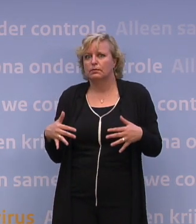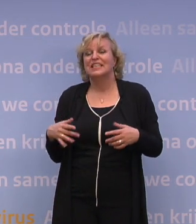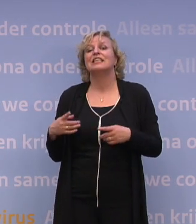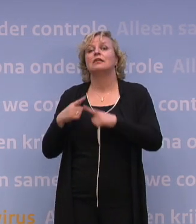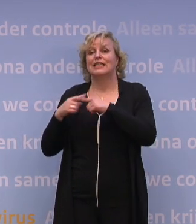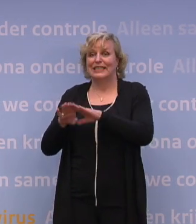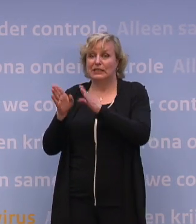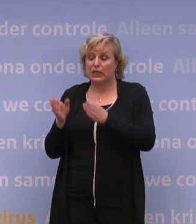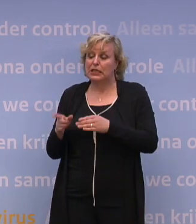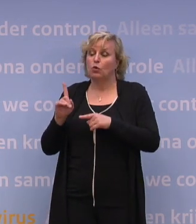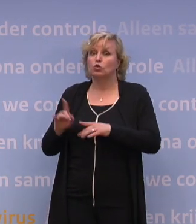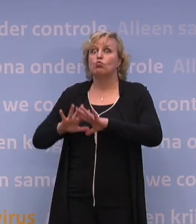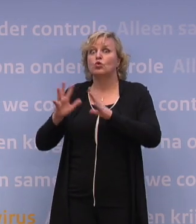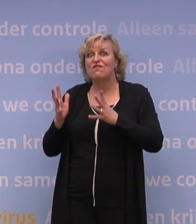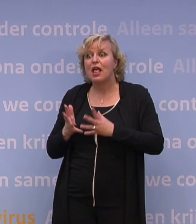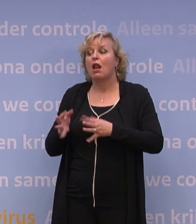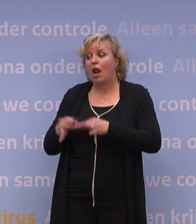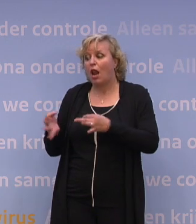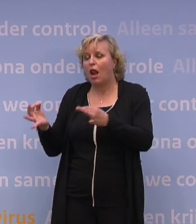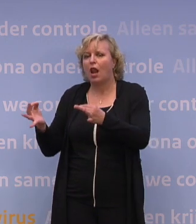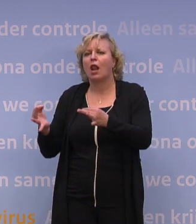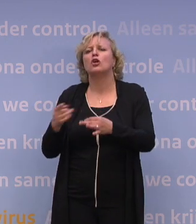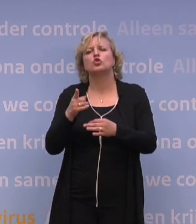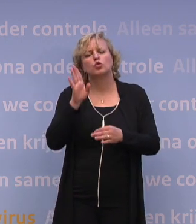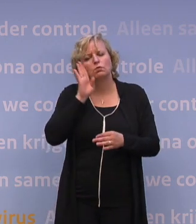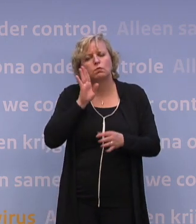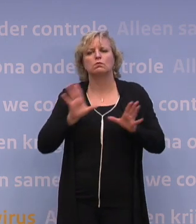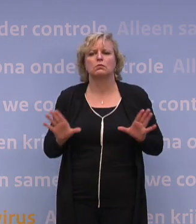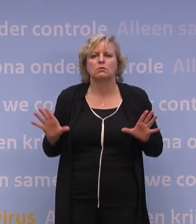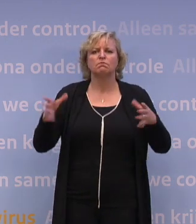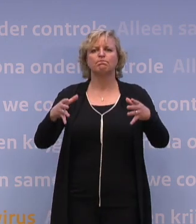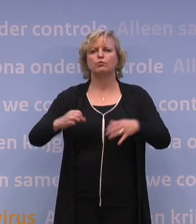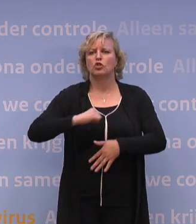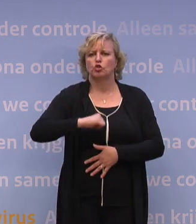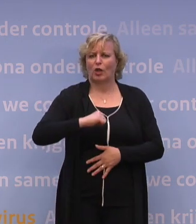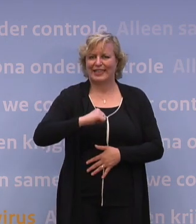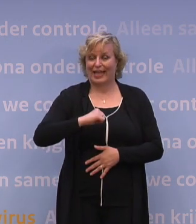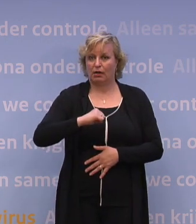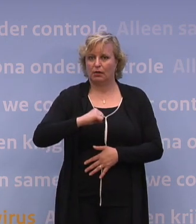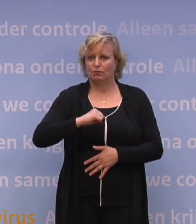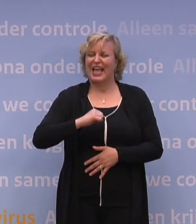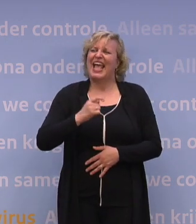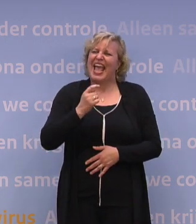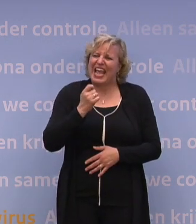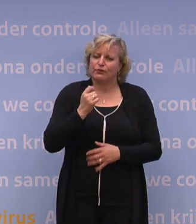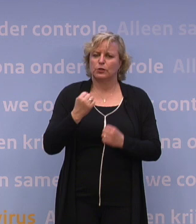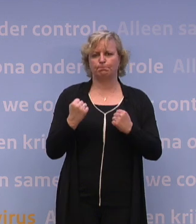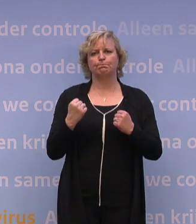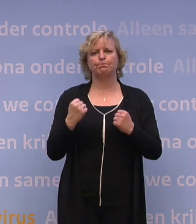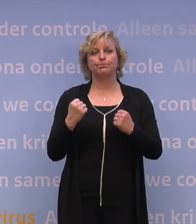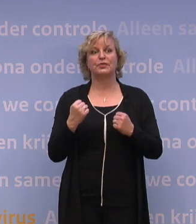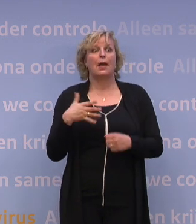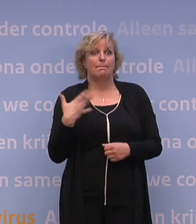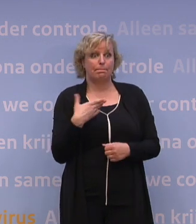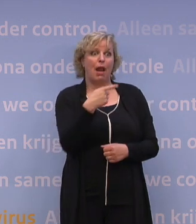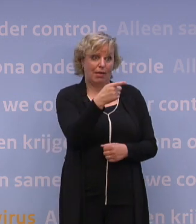de ziekenhuizen voor mensen die... Dus even solidair met z'n allen. We zijn er bijna, maar nog niet helemaal. Hoort dit er ook gewoon bij? Dus ik ben heel blij dat u die vraag stelt. Ik hoop